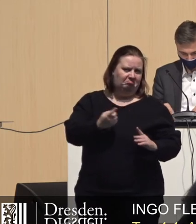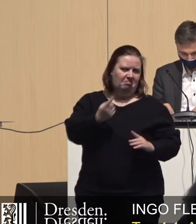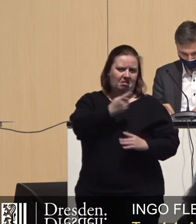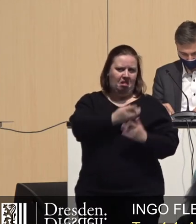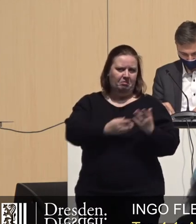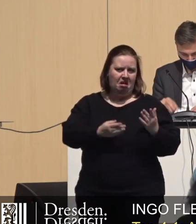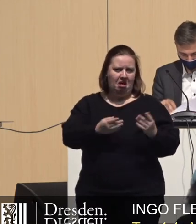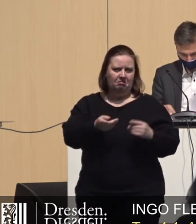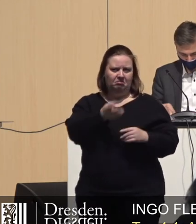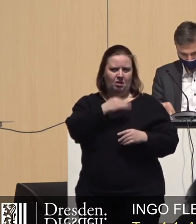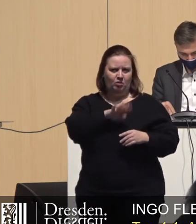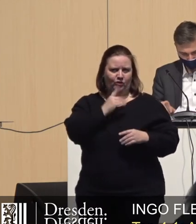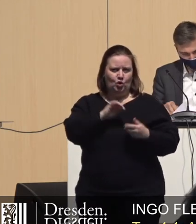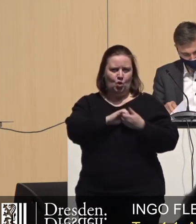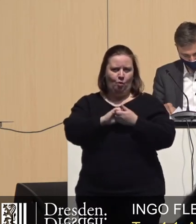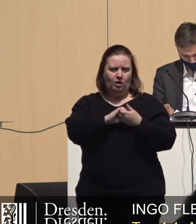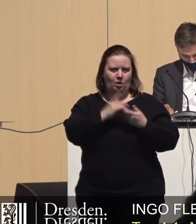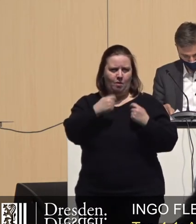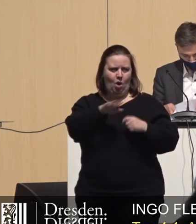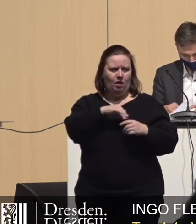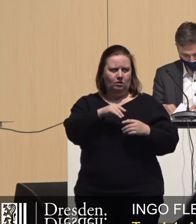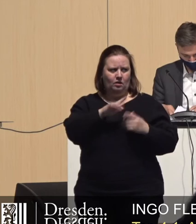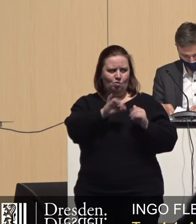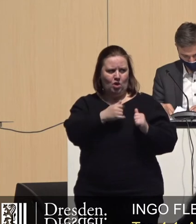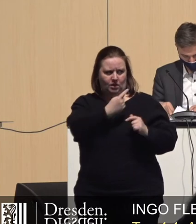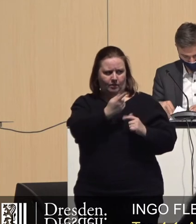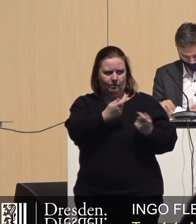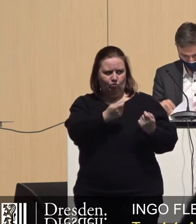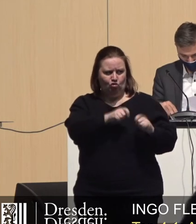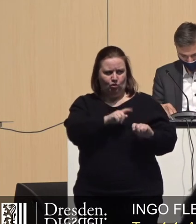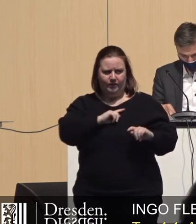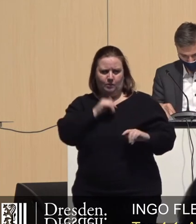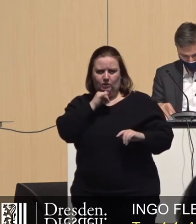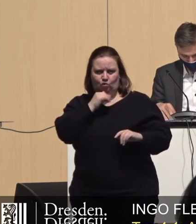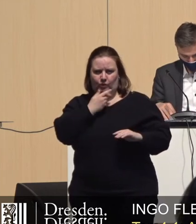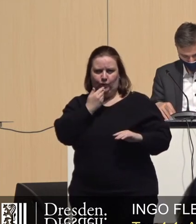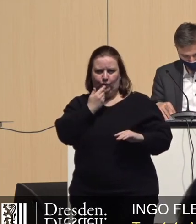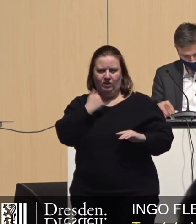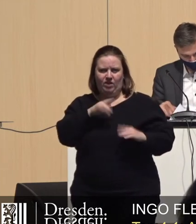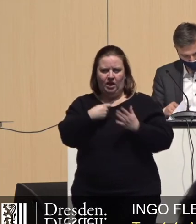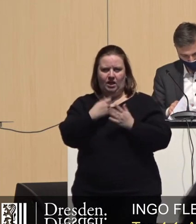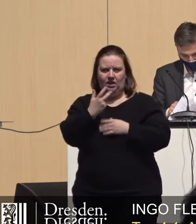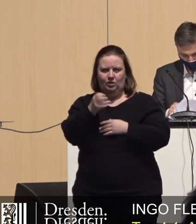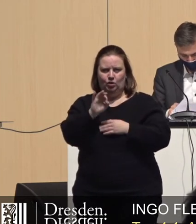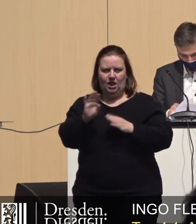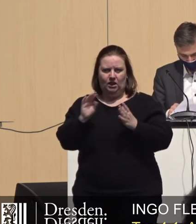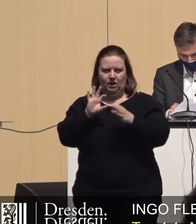ja den Beschluss zum kooperativen Baulandmodell, also Sie haben den Beschluss gefasst, wir haben dem ja nicht zugestimmt wegen der 30 Prozent.